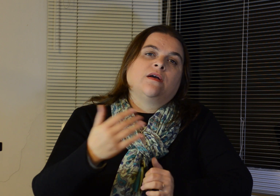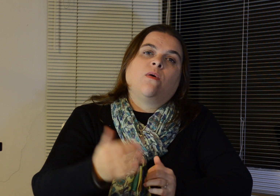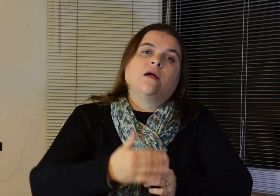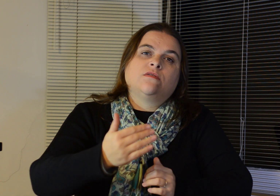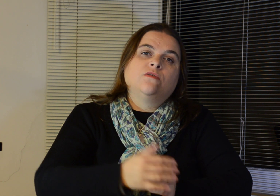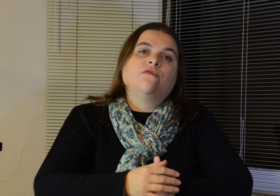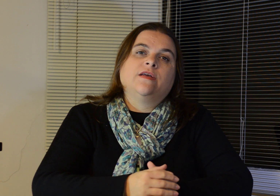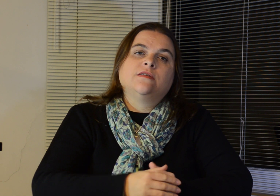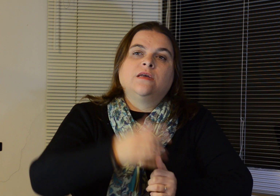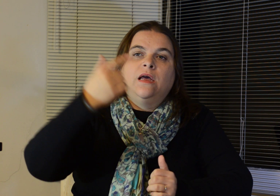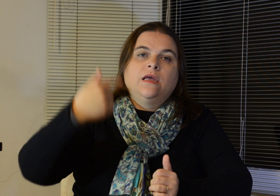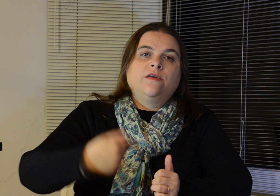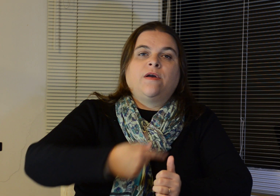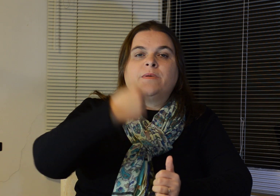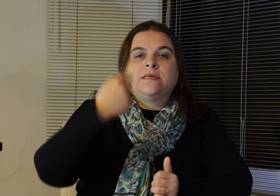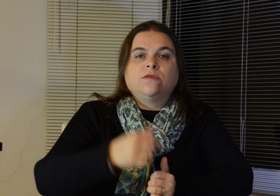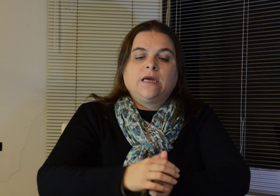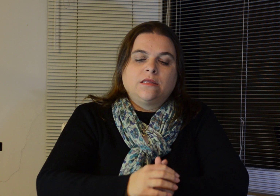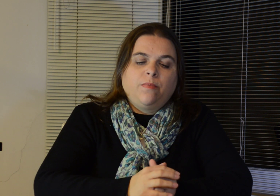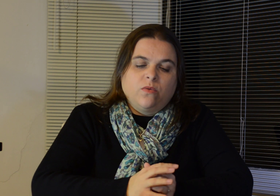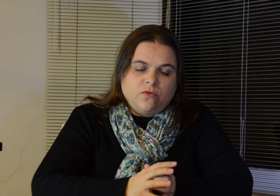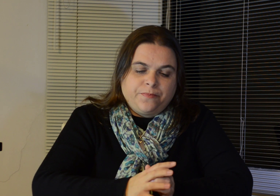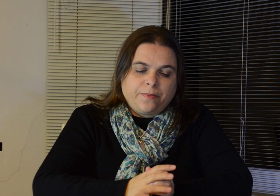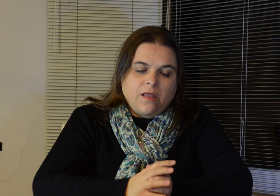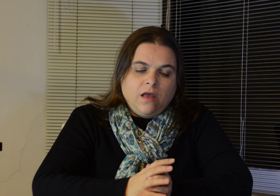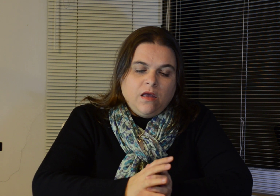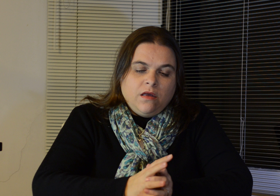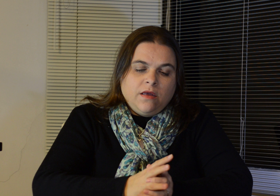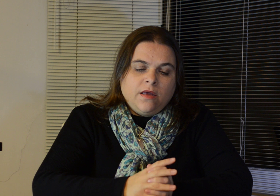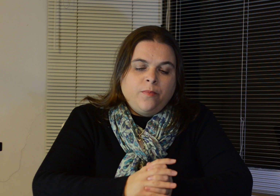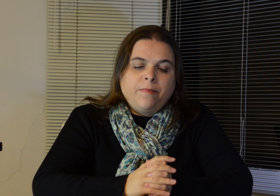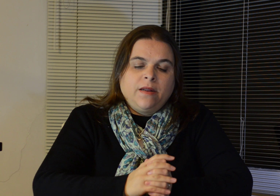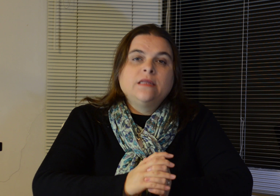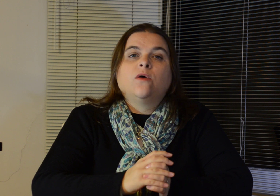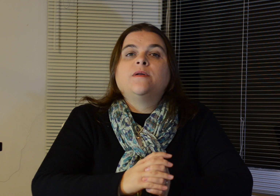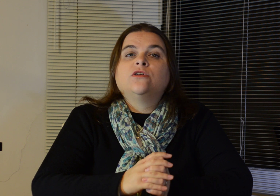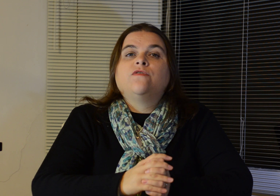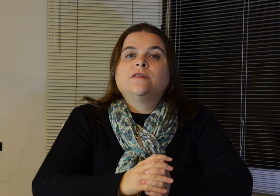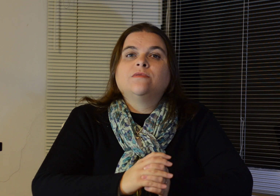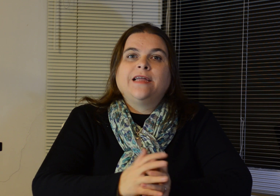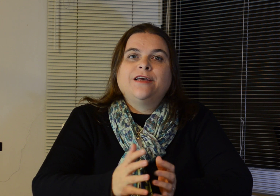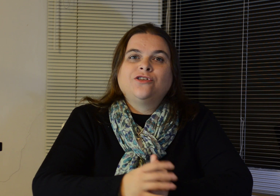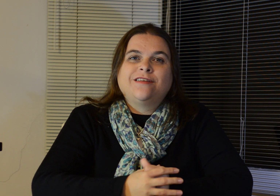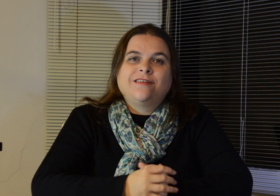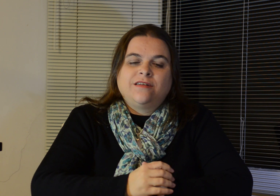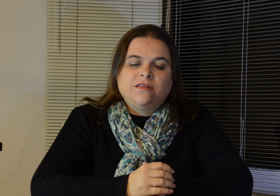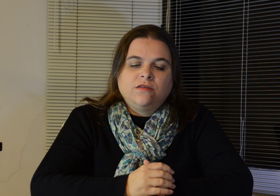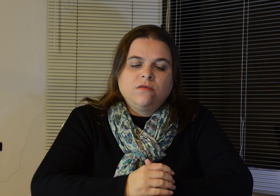quatro, cinco vezes que vai passando em cada ponto. Eu preparei, então, para a gente fazer um teste desse exercício,